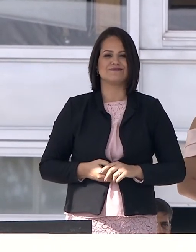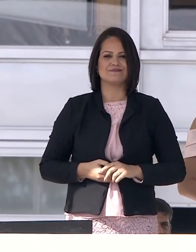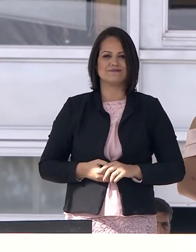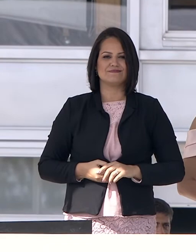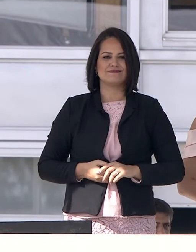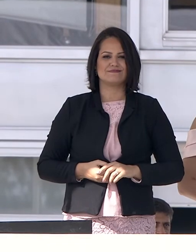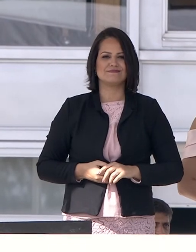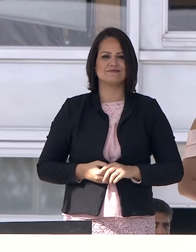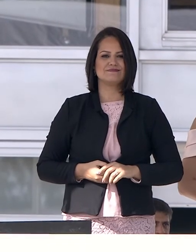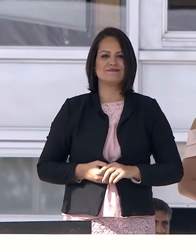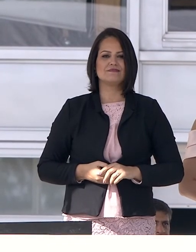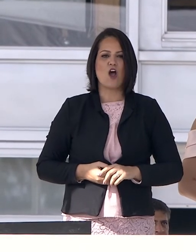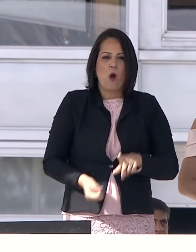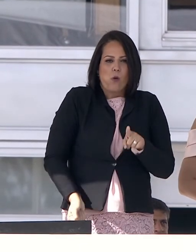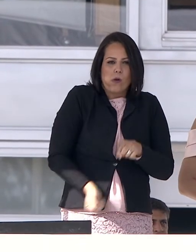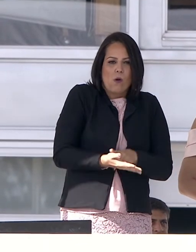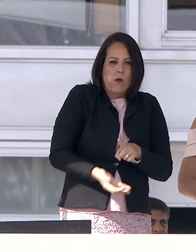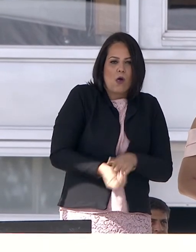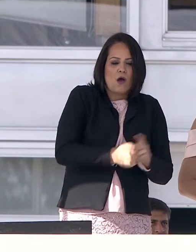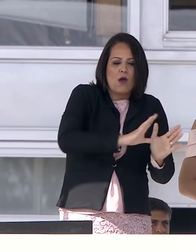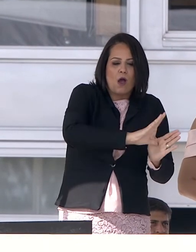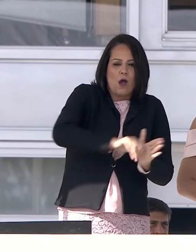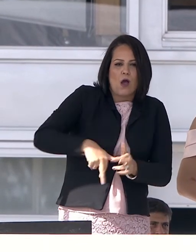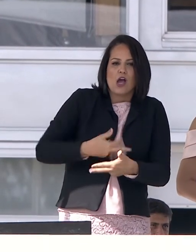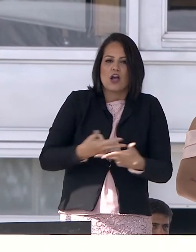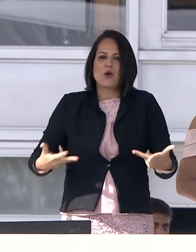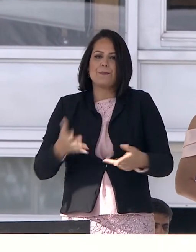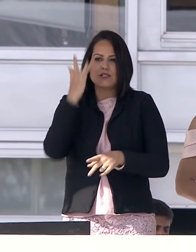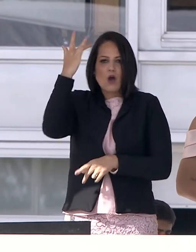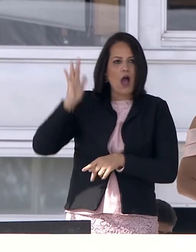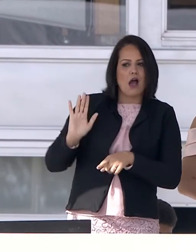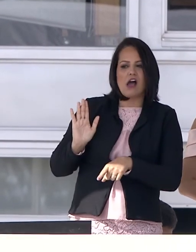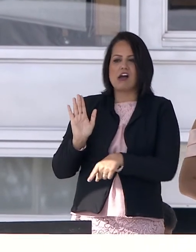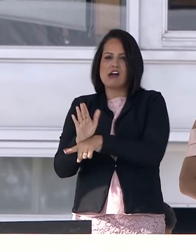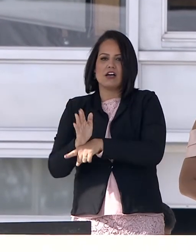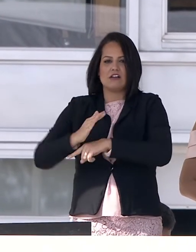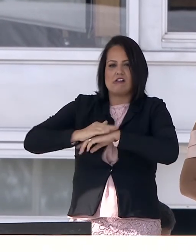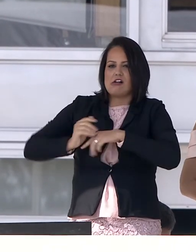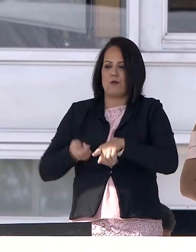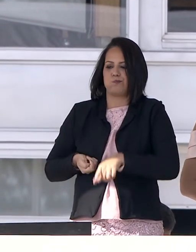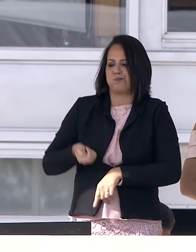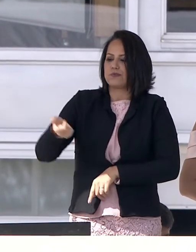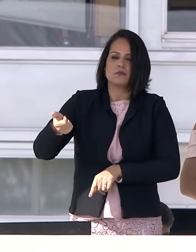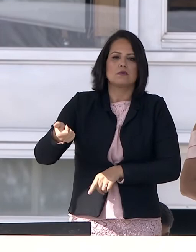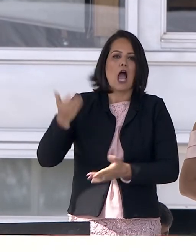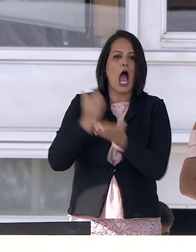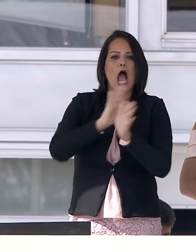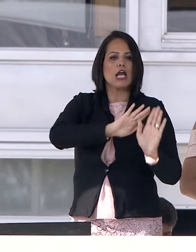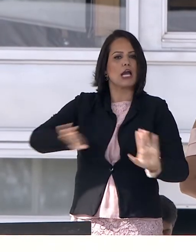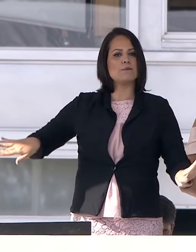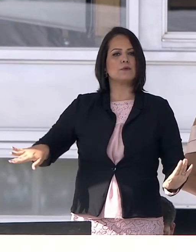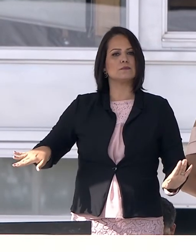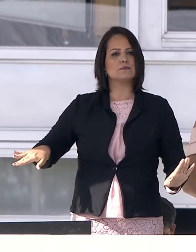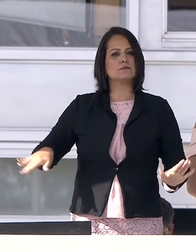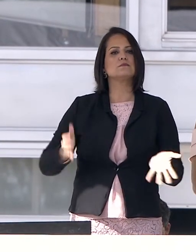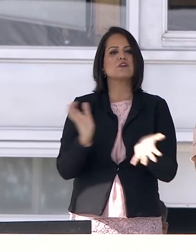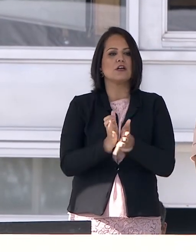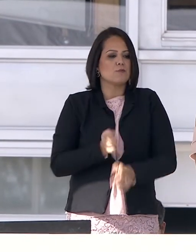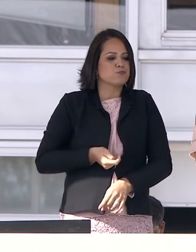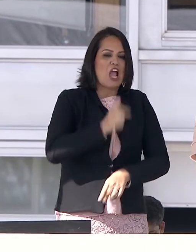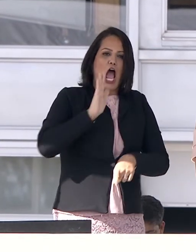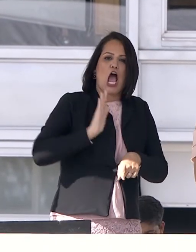A corrupção, os privilégios e as vantagens precisam acabar. Os